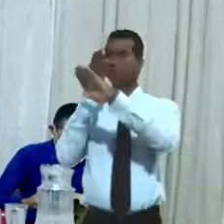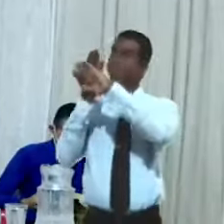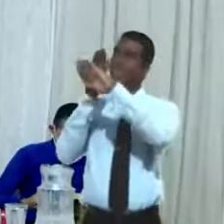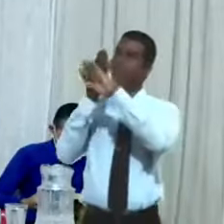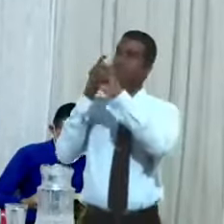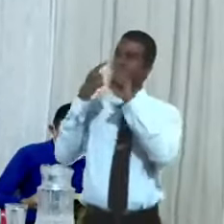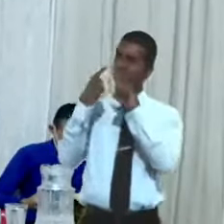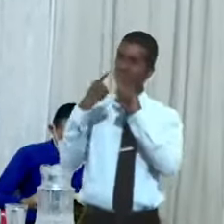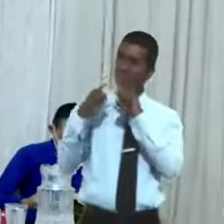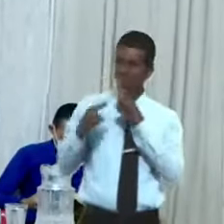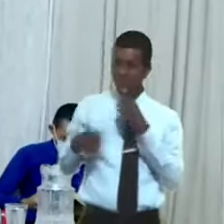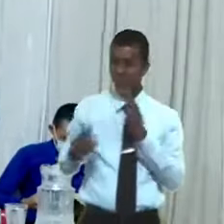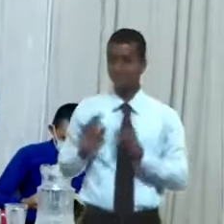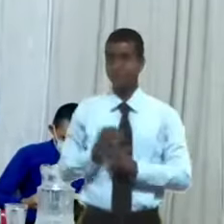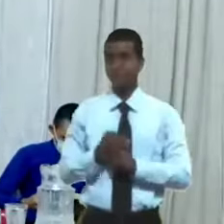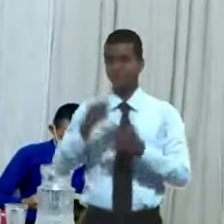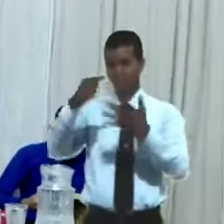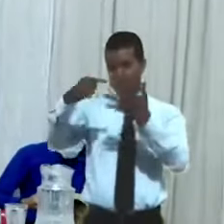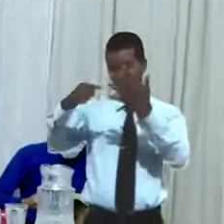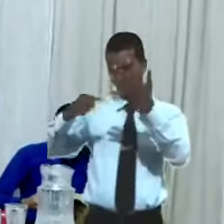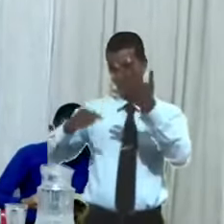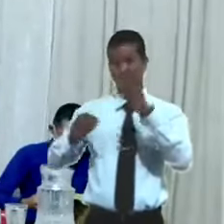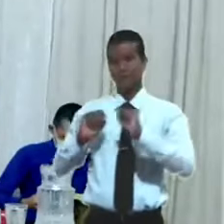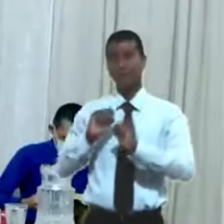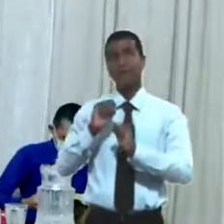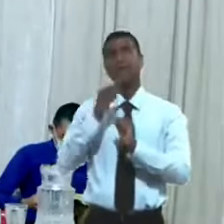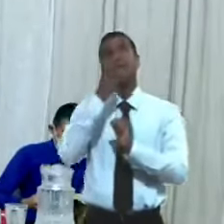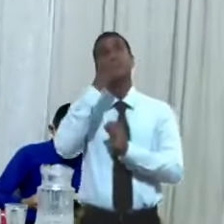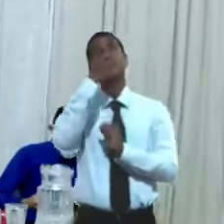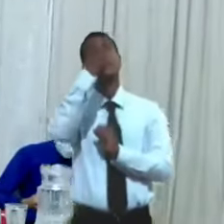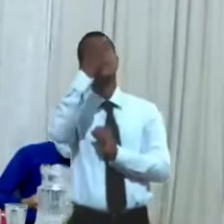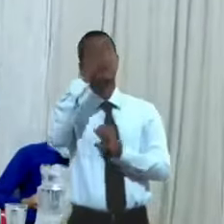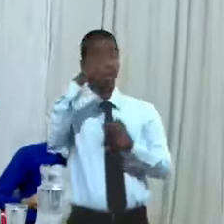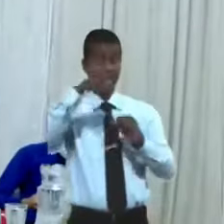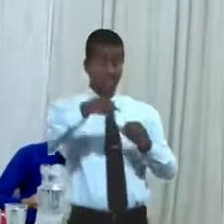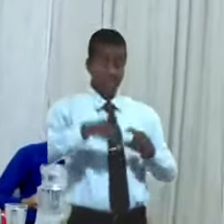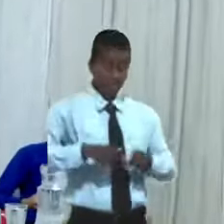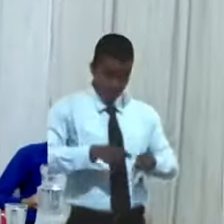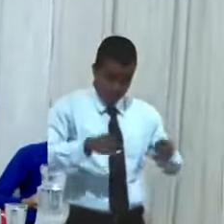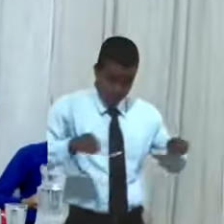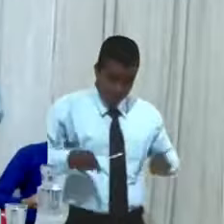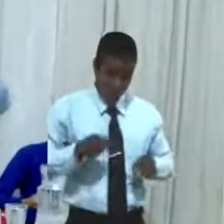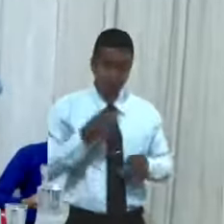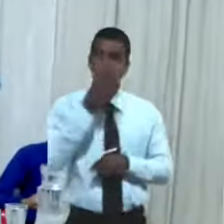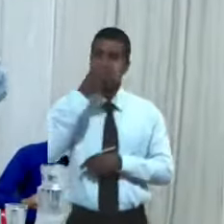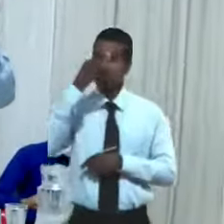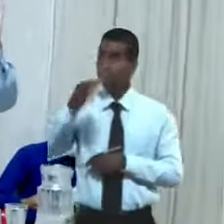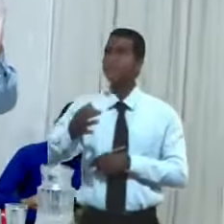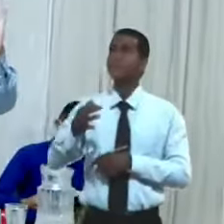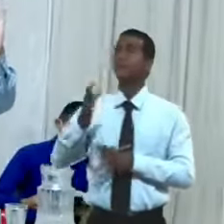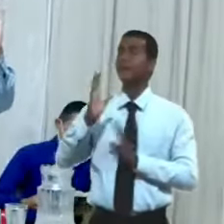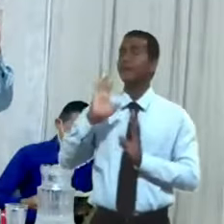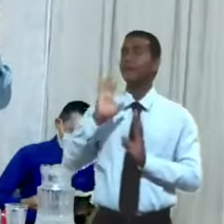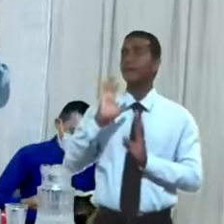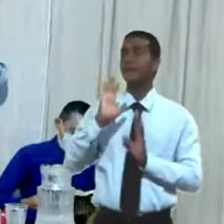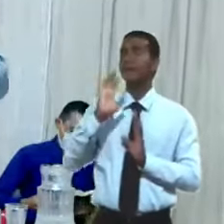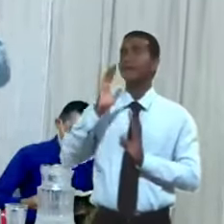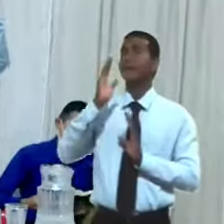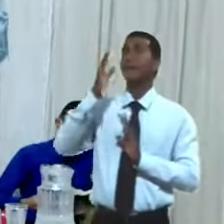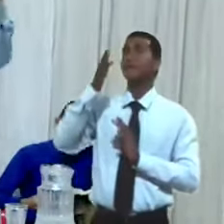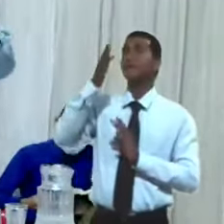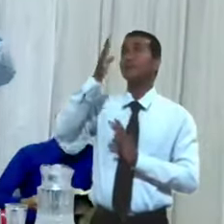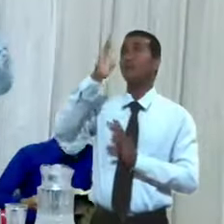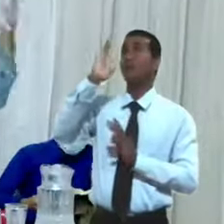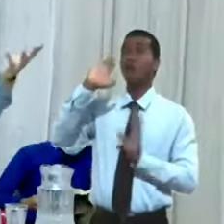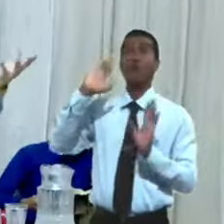Dios, y a decirle, este lugar, es verdad que a Dios no lo puede retener, ni